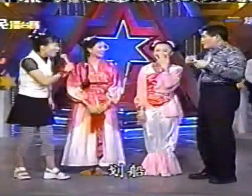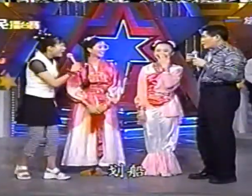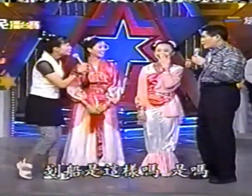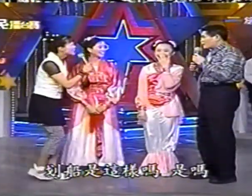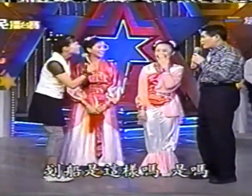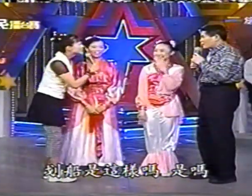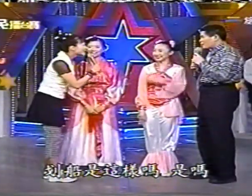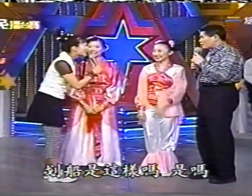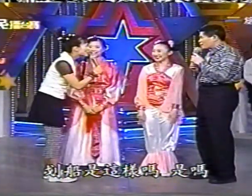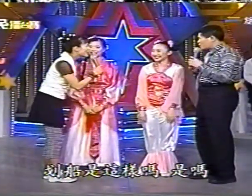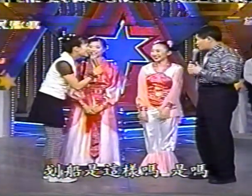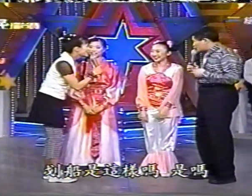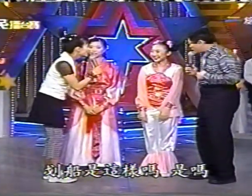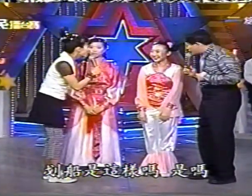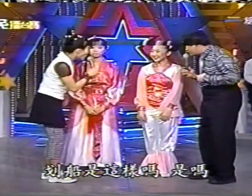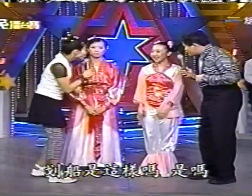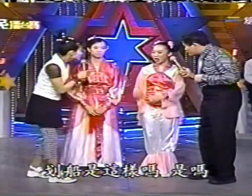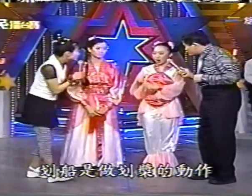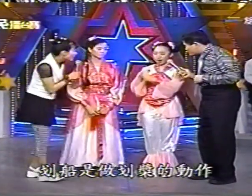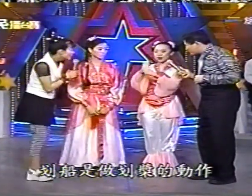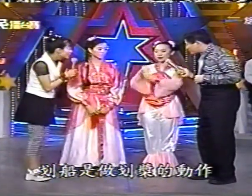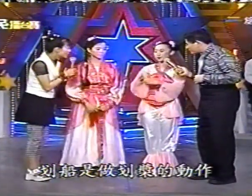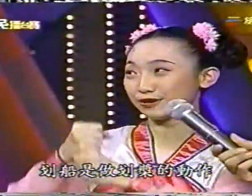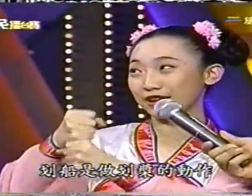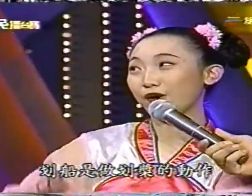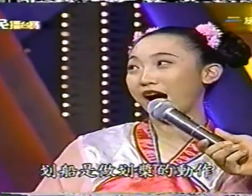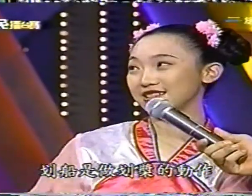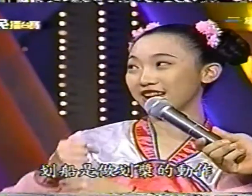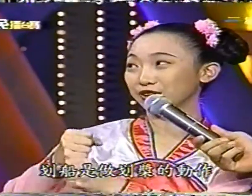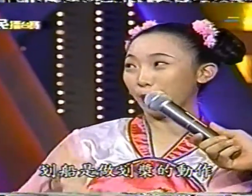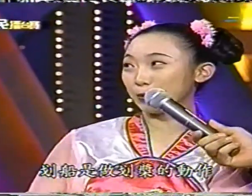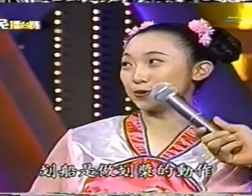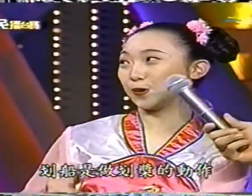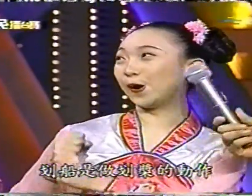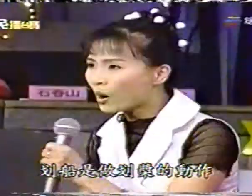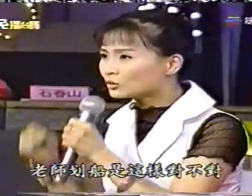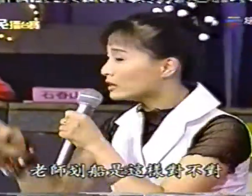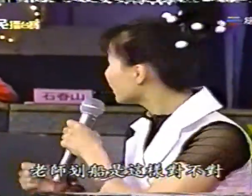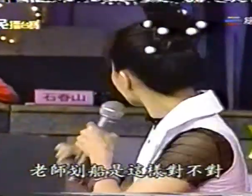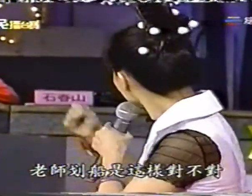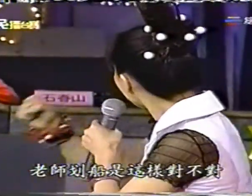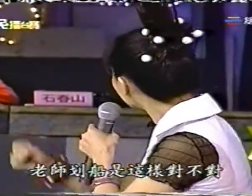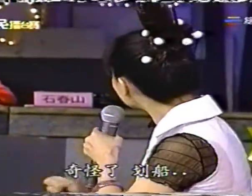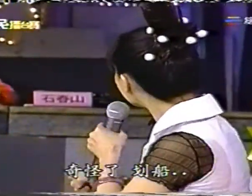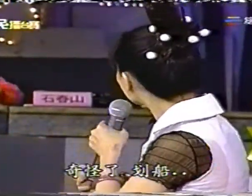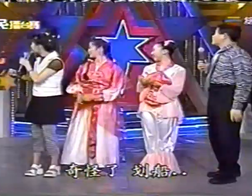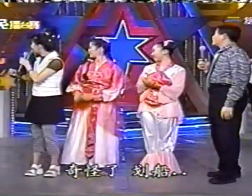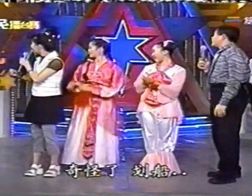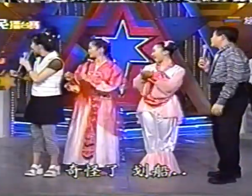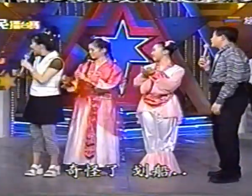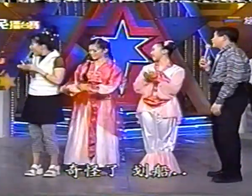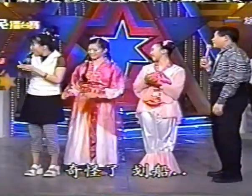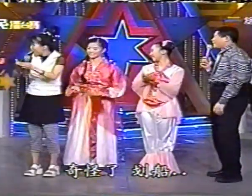划船是這樣嗎是嗎划船是這樣對呀 我也知道划船是這樣老師划船是這樣對不對奇怪